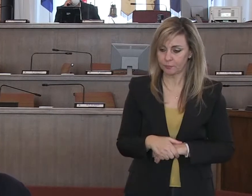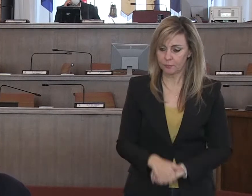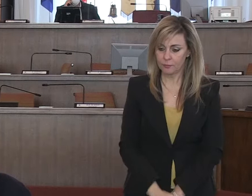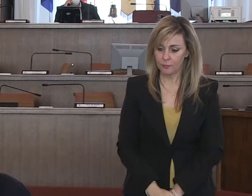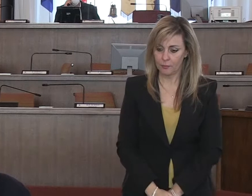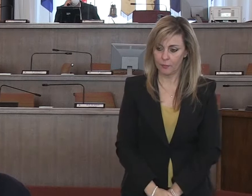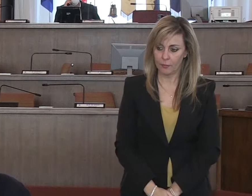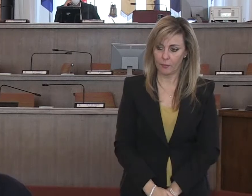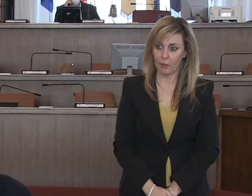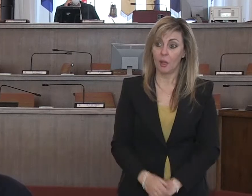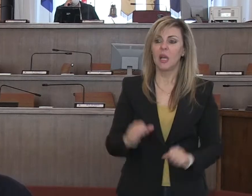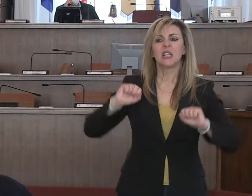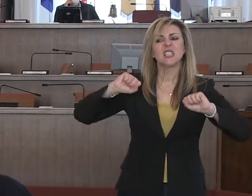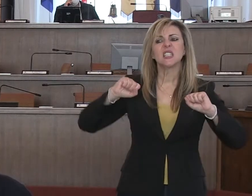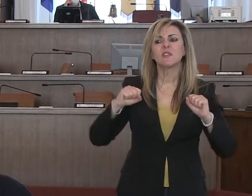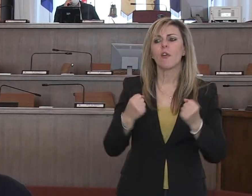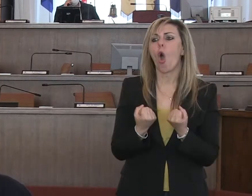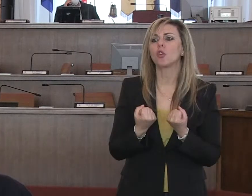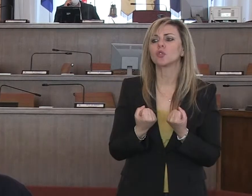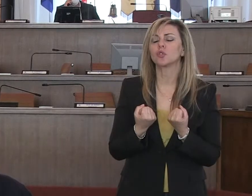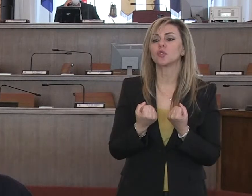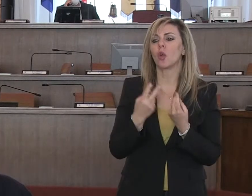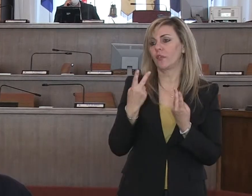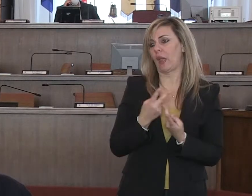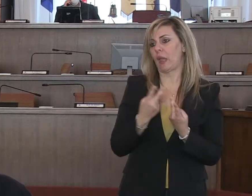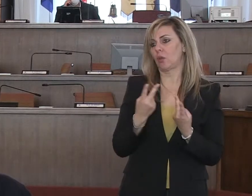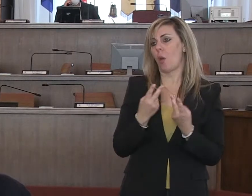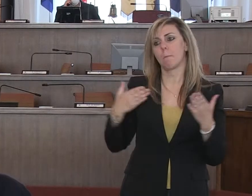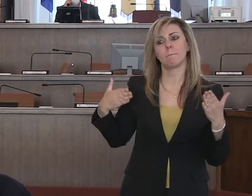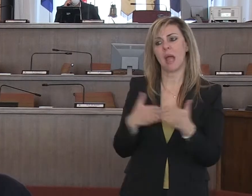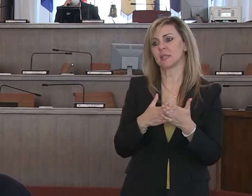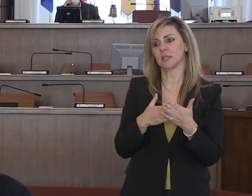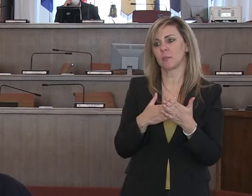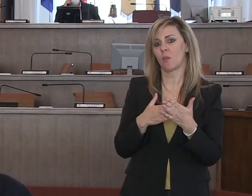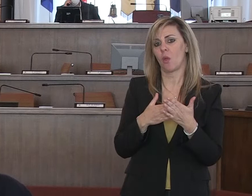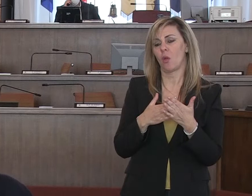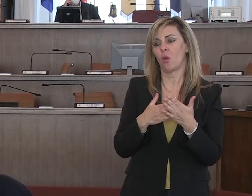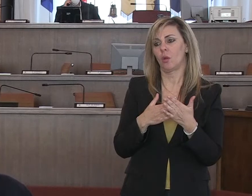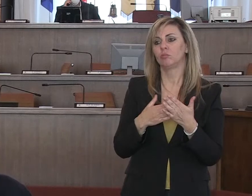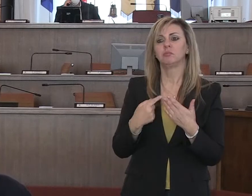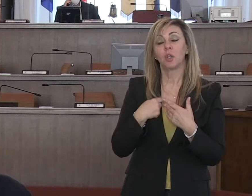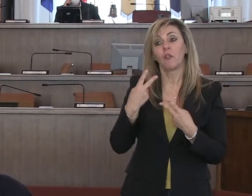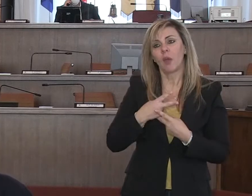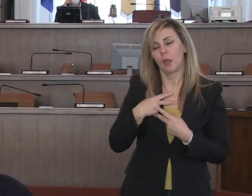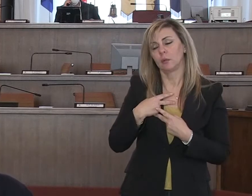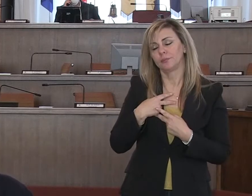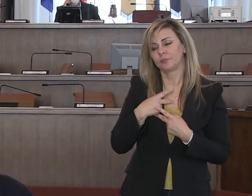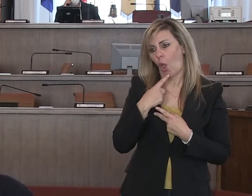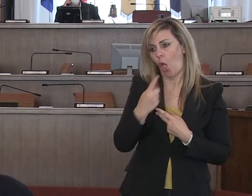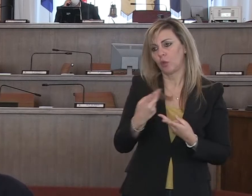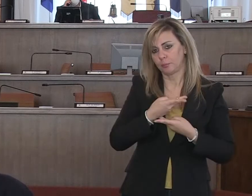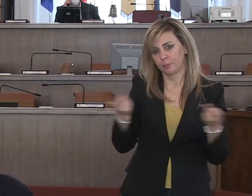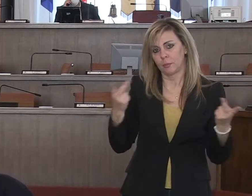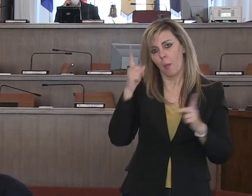Quindi lo sforzo è stato massimo. Non vi nascondo la mia preoccupazione perché